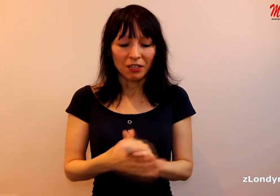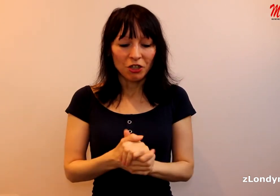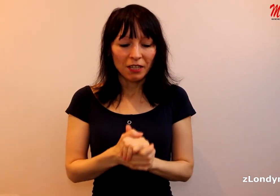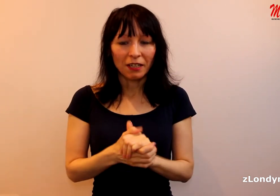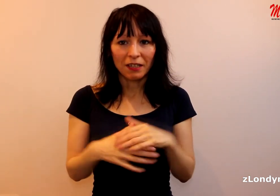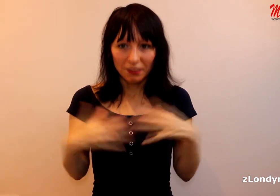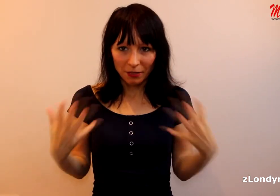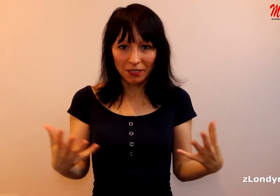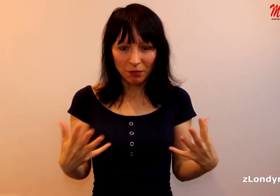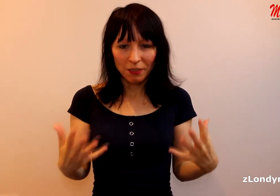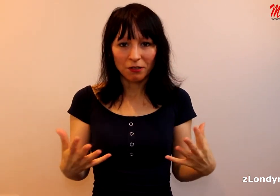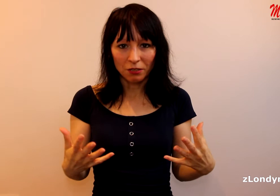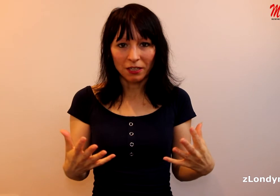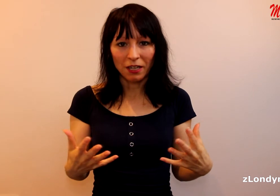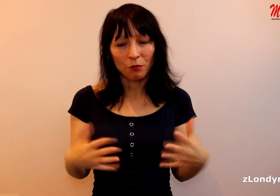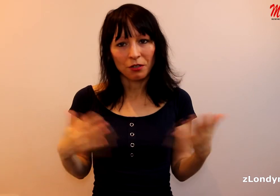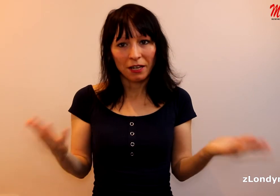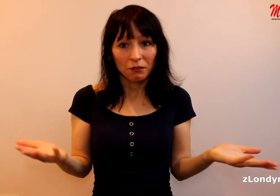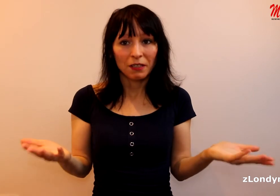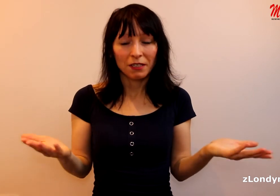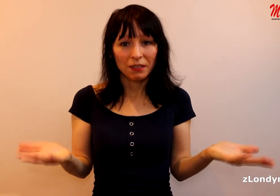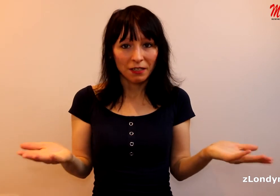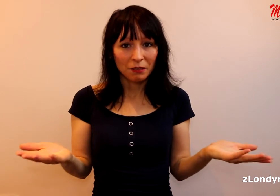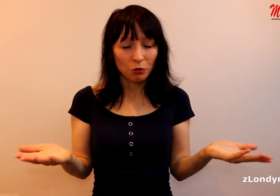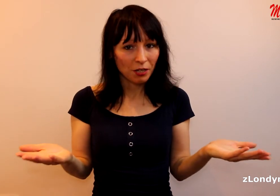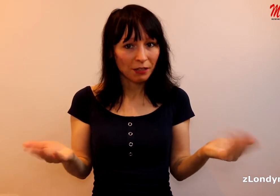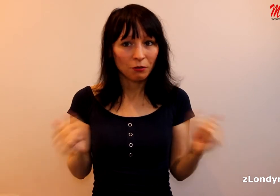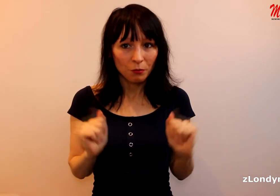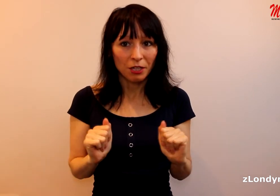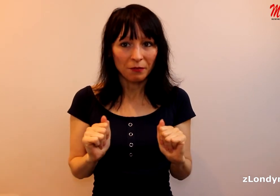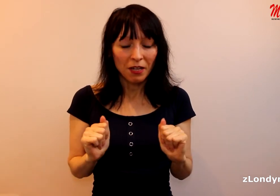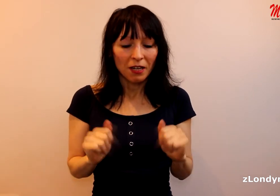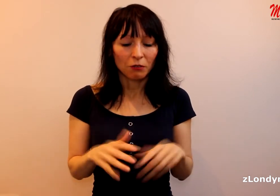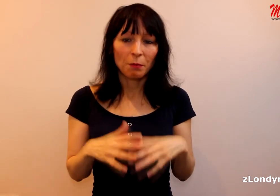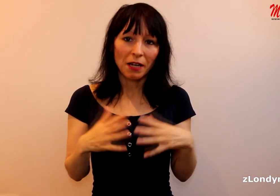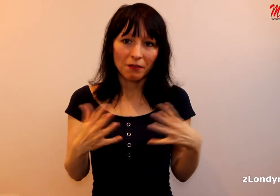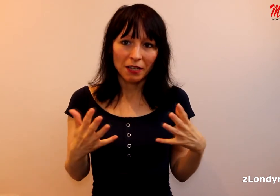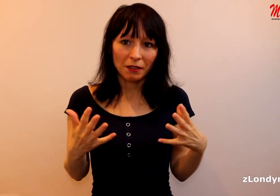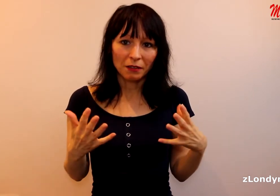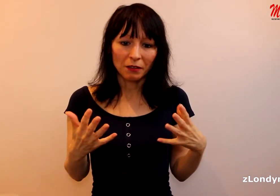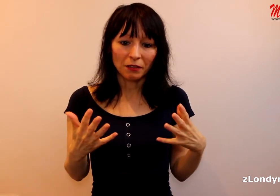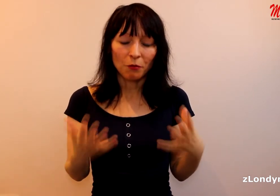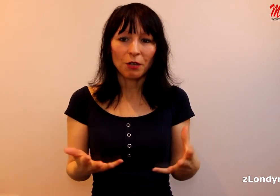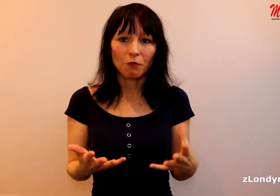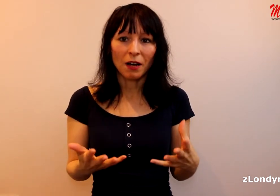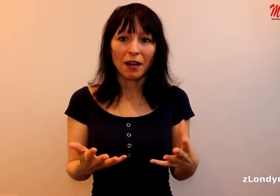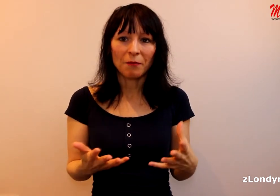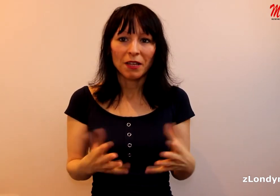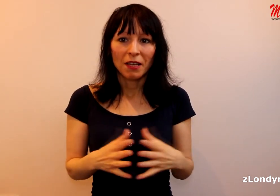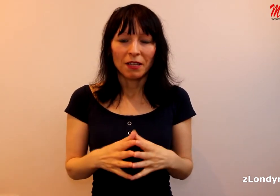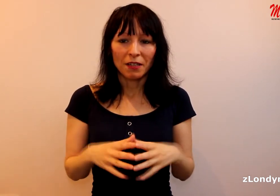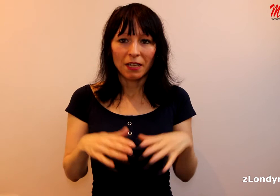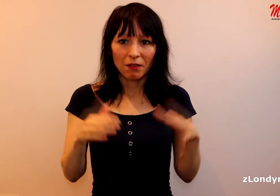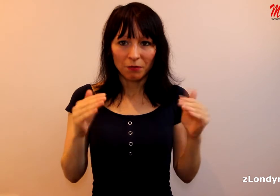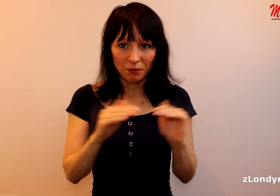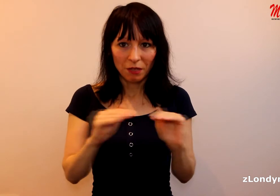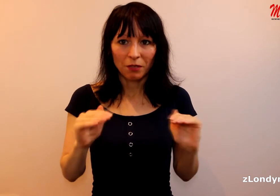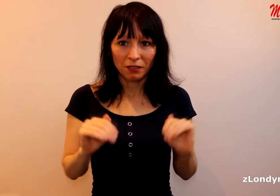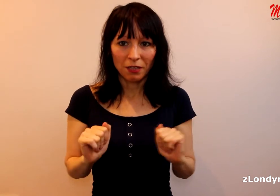Takže takhle sem jsme se dostali a možná je to vlastně trend, možná je to dobře. A to je právě ta moje úvaha. Jednak já vám sem dám tady